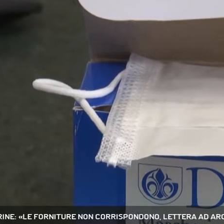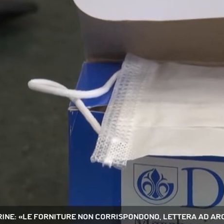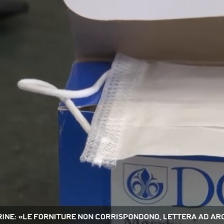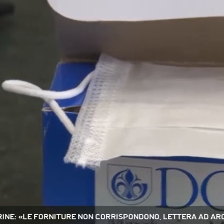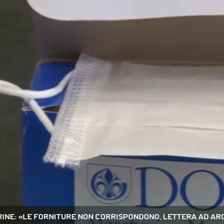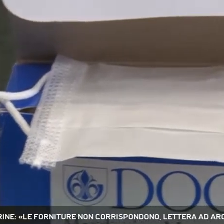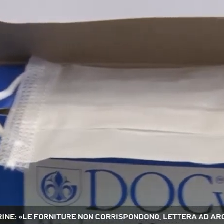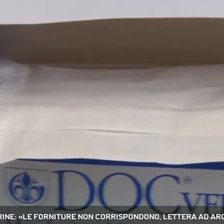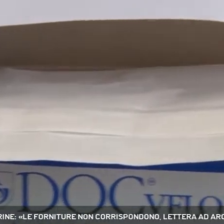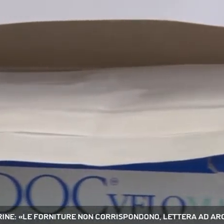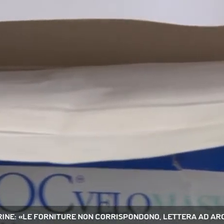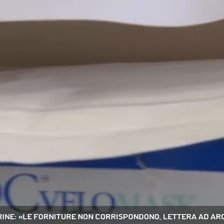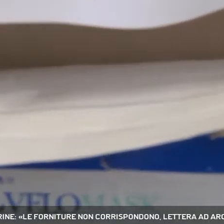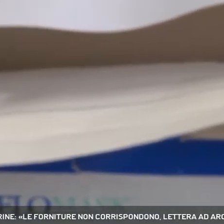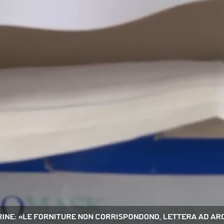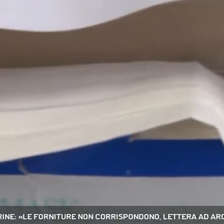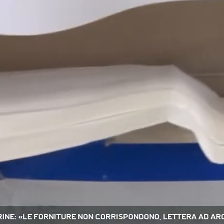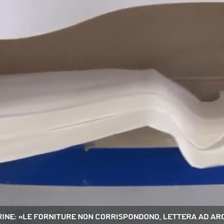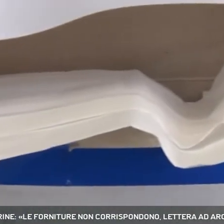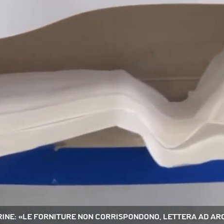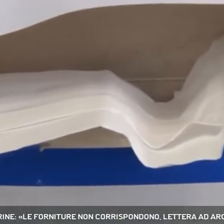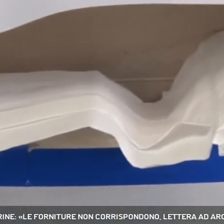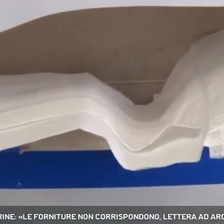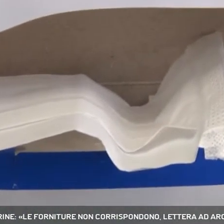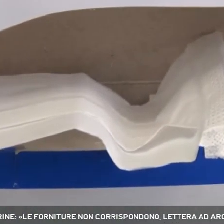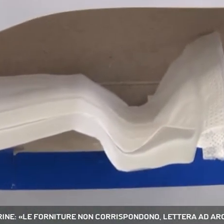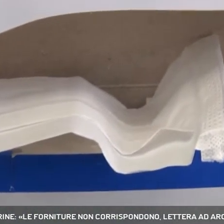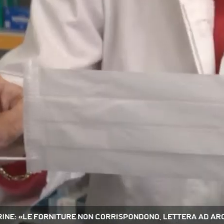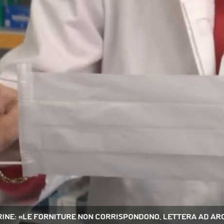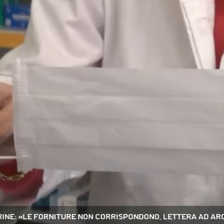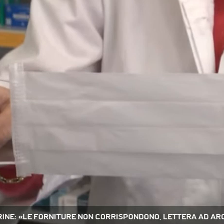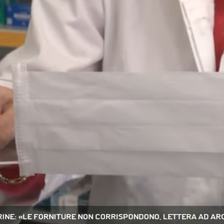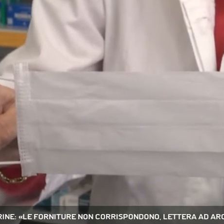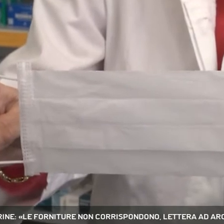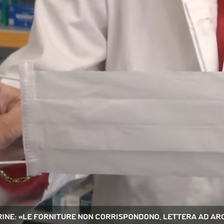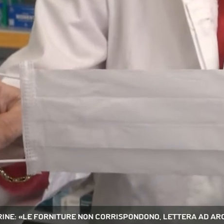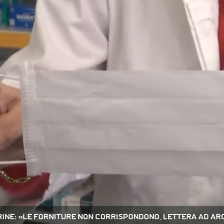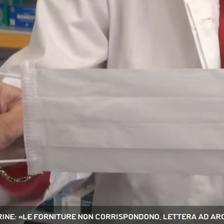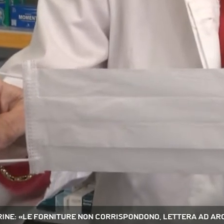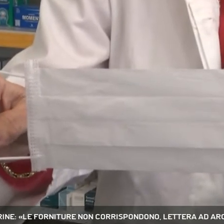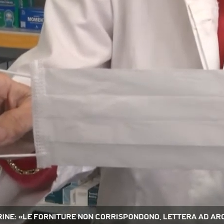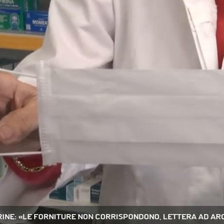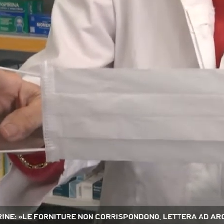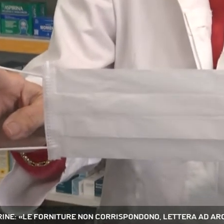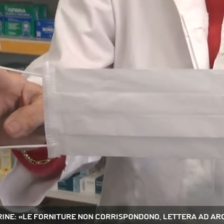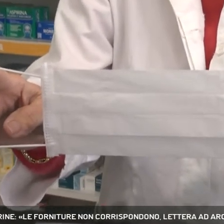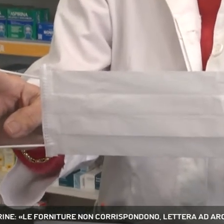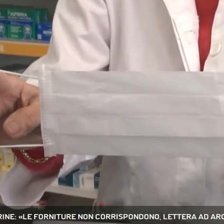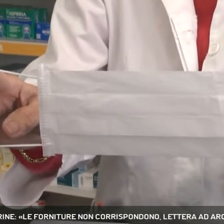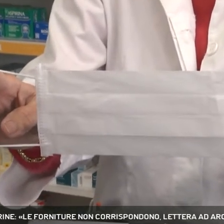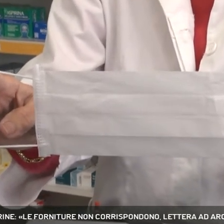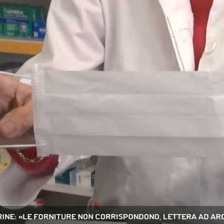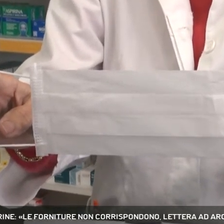I conti non tornano. Rispondendo ad alcune polemiche dei giorni scorsi, l'assessore Bottacin dati alla mano spiega le differenze a dir poco